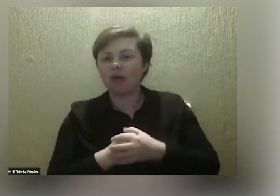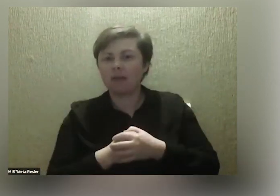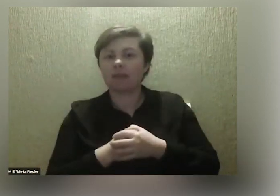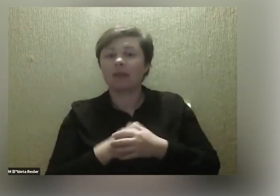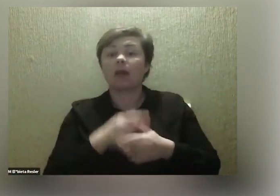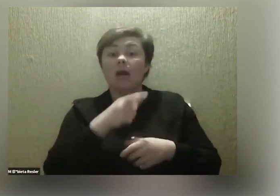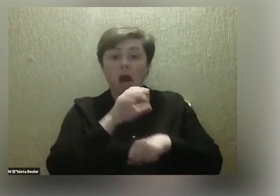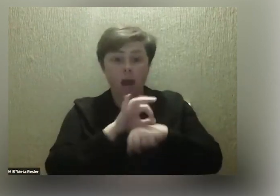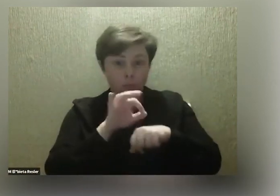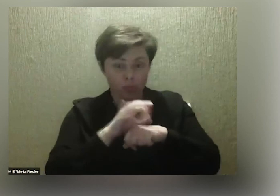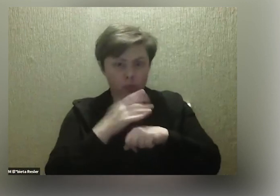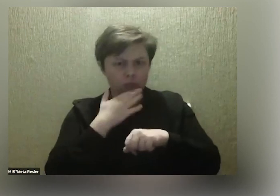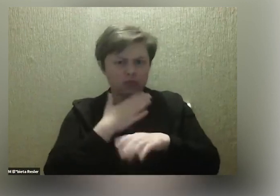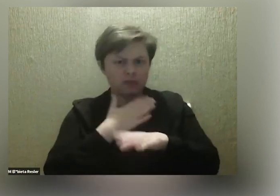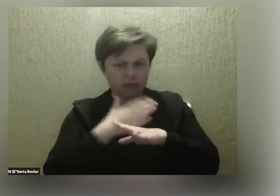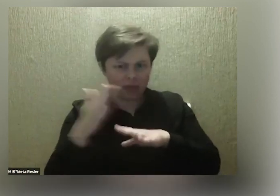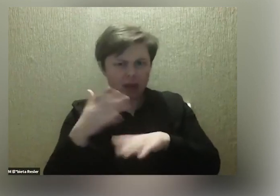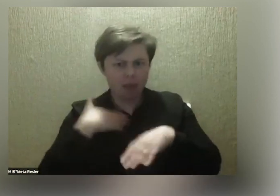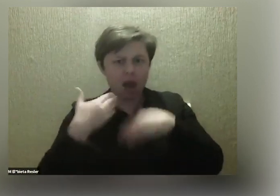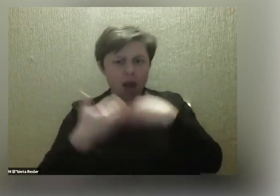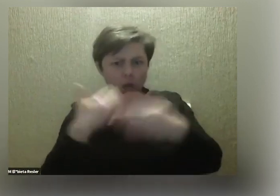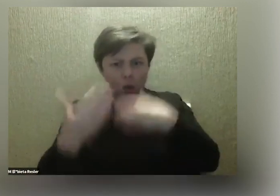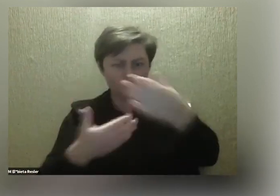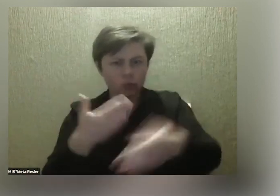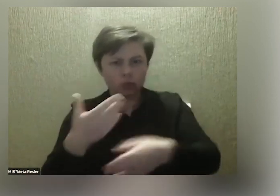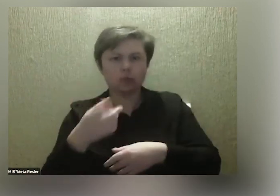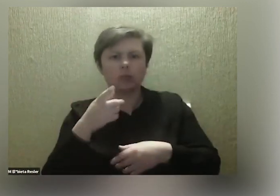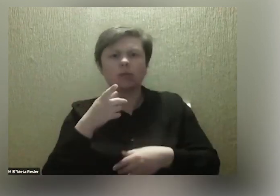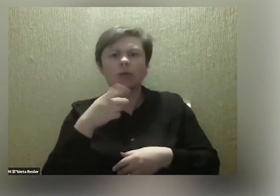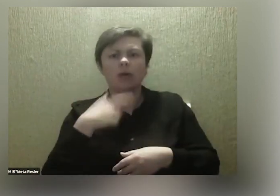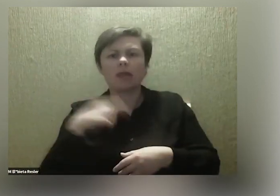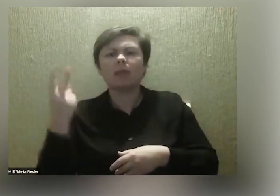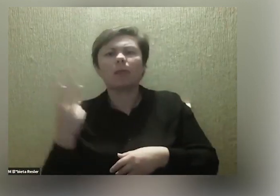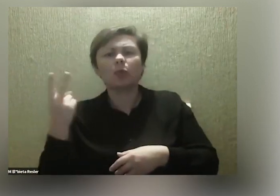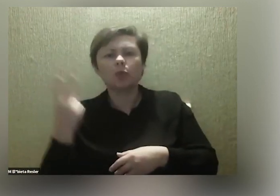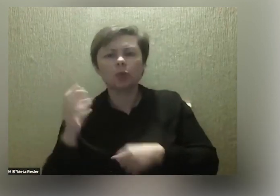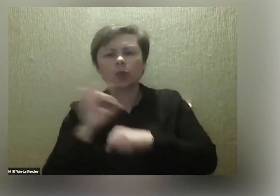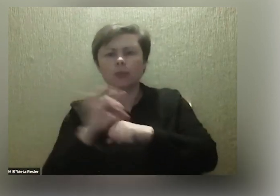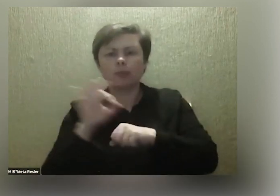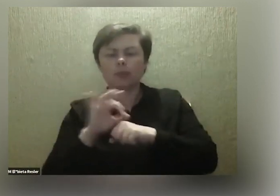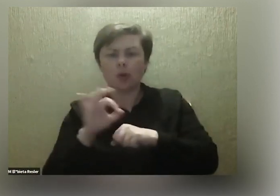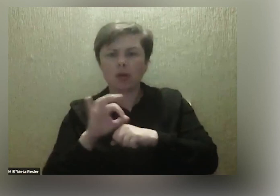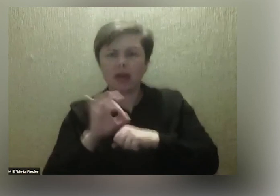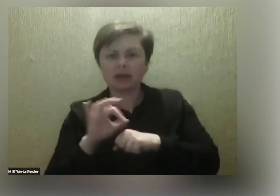projekt trwa i ma swoją kontynuację? Teraz mamy drugi projekt, który